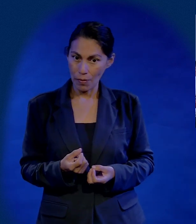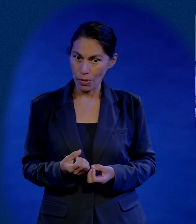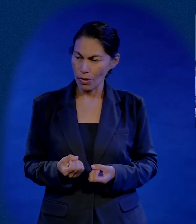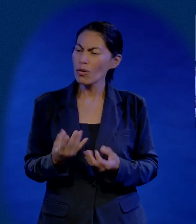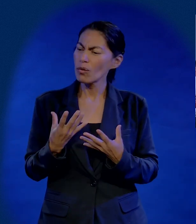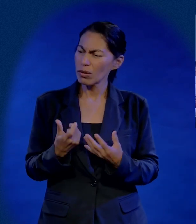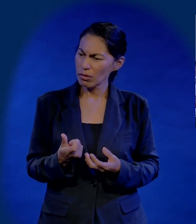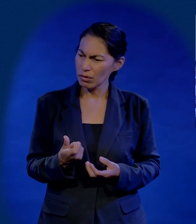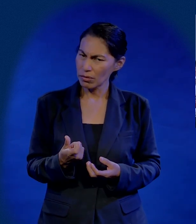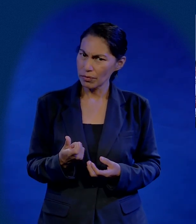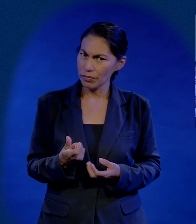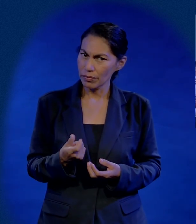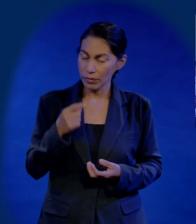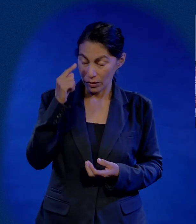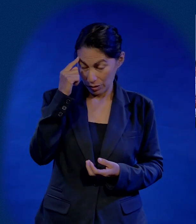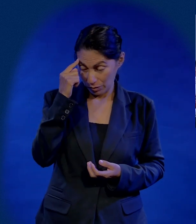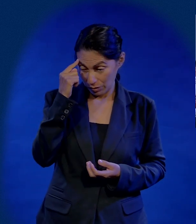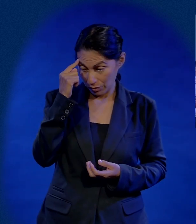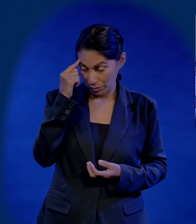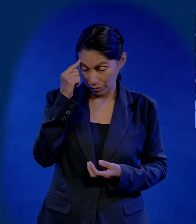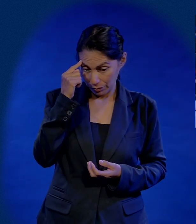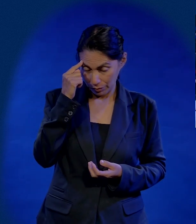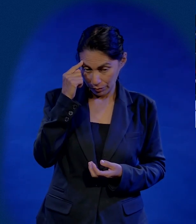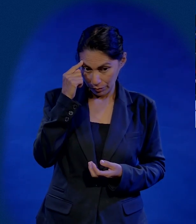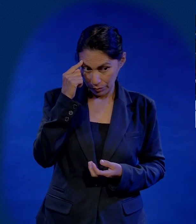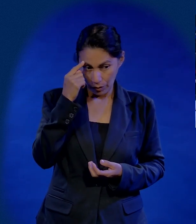¿Cuánto es? Yo me acuerdo, la cuenta.